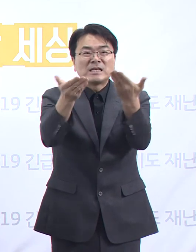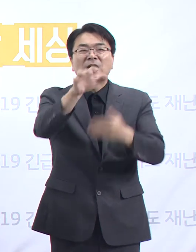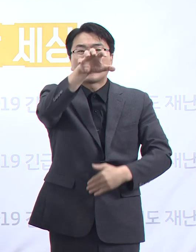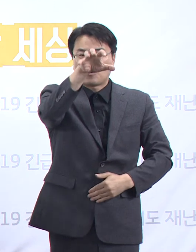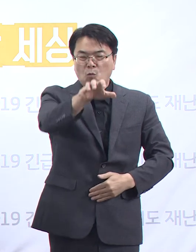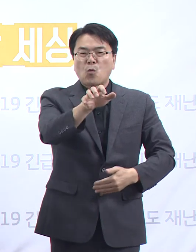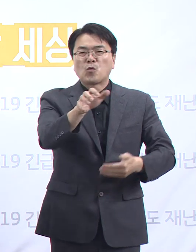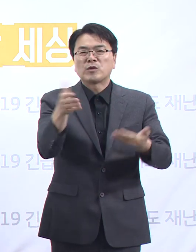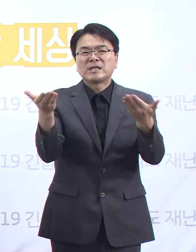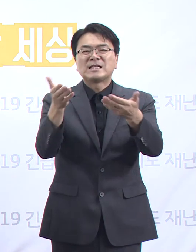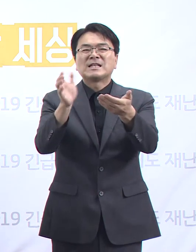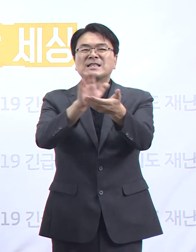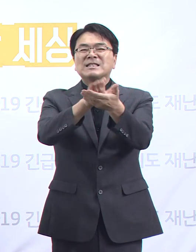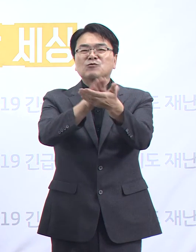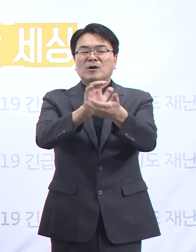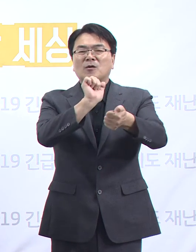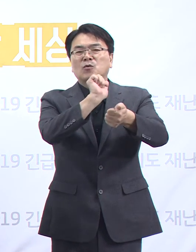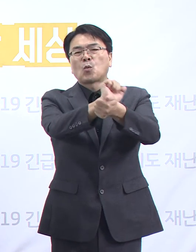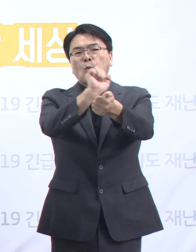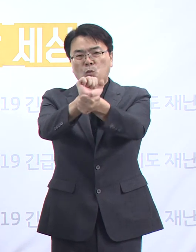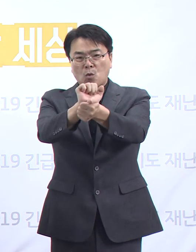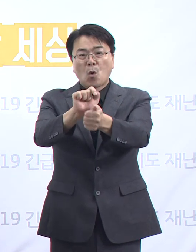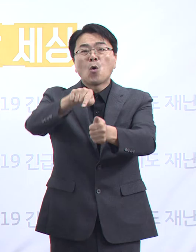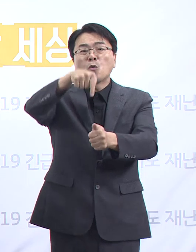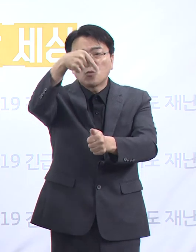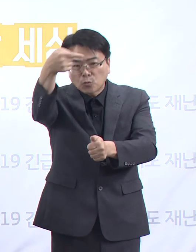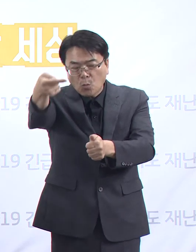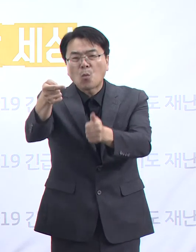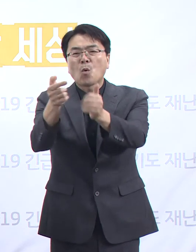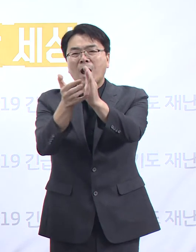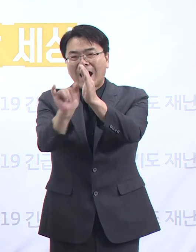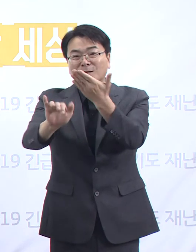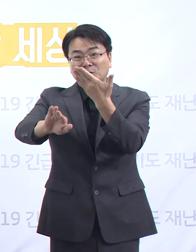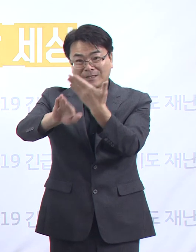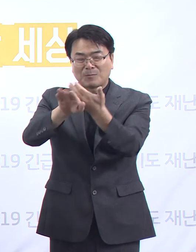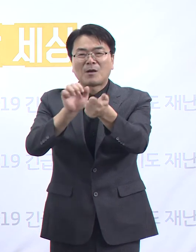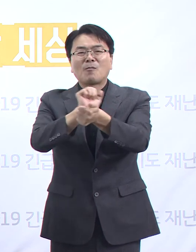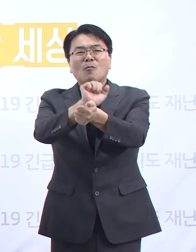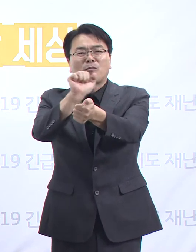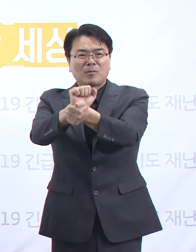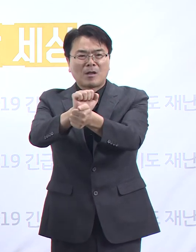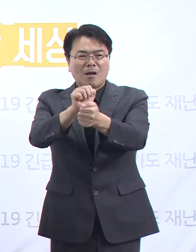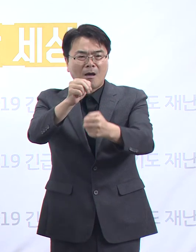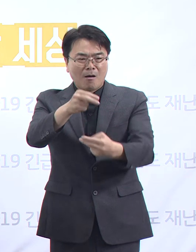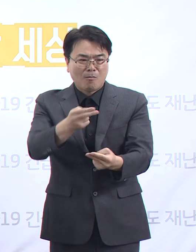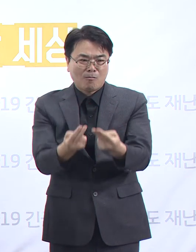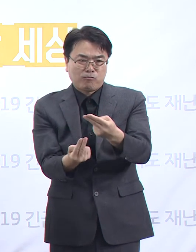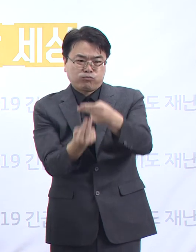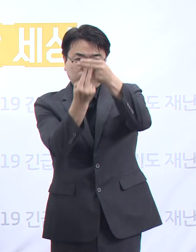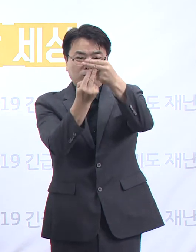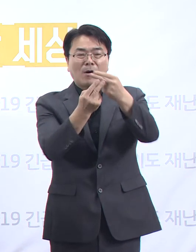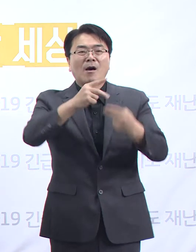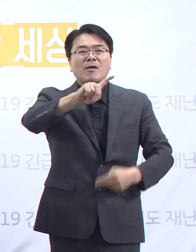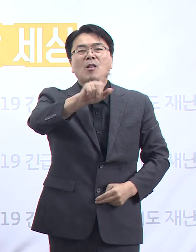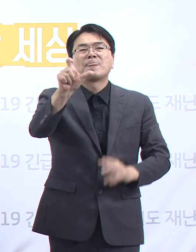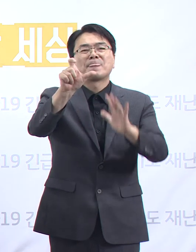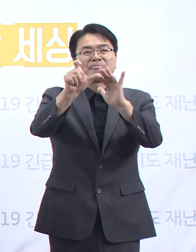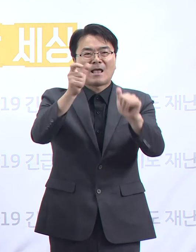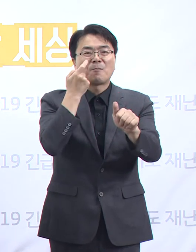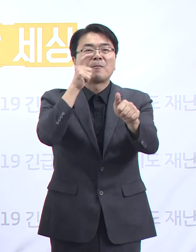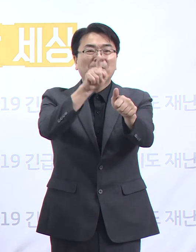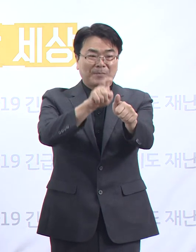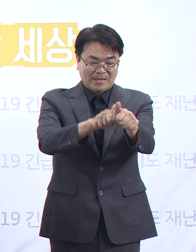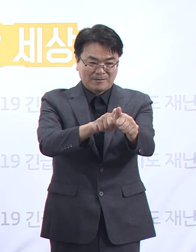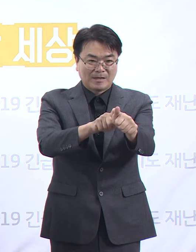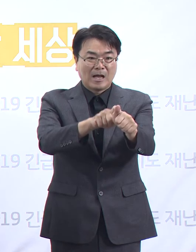소재 직장 동료, 그리고 그의 가족 등 5명이 추가 확진되어 누적 확진자는 총 15명이며, 이 중